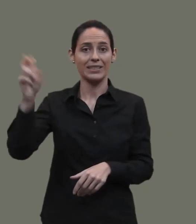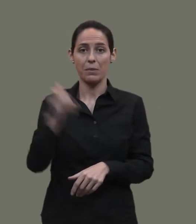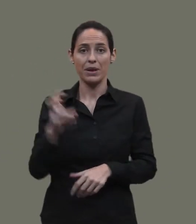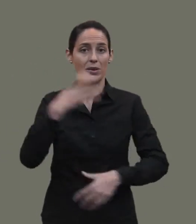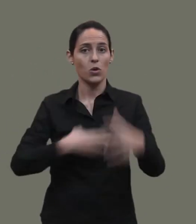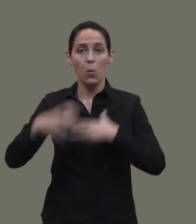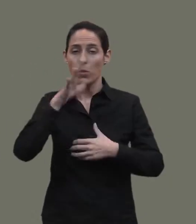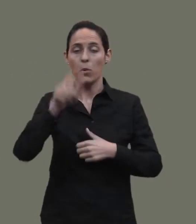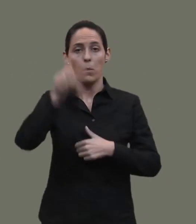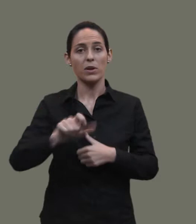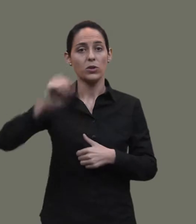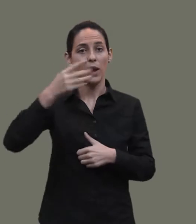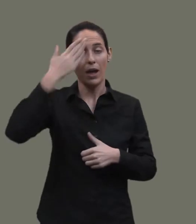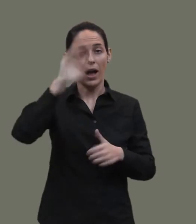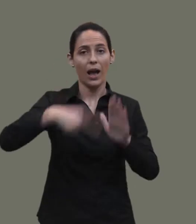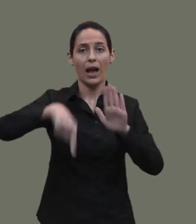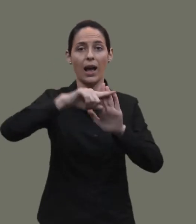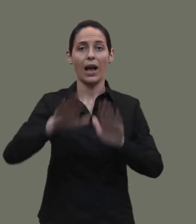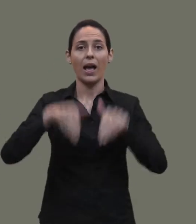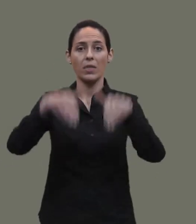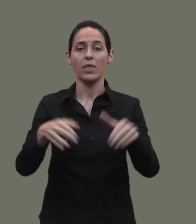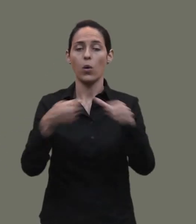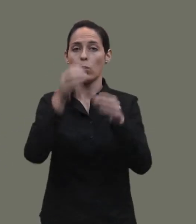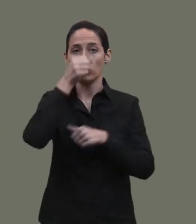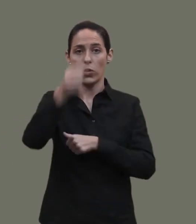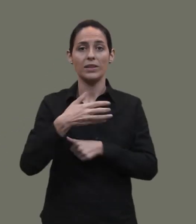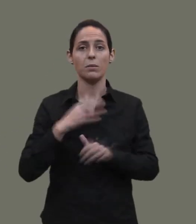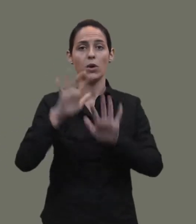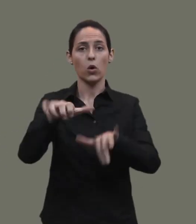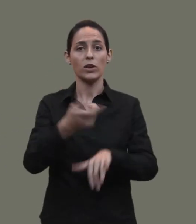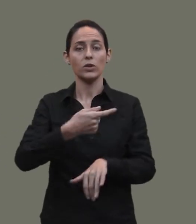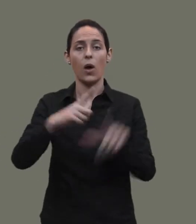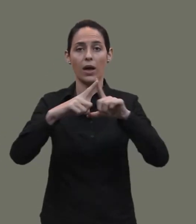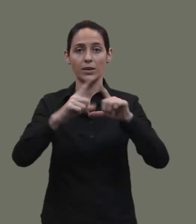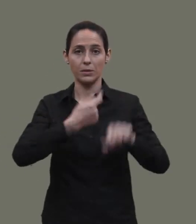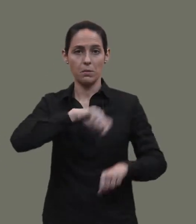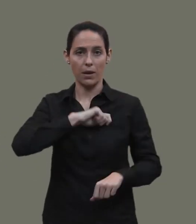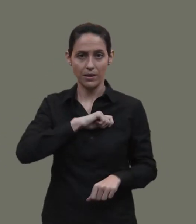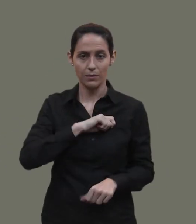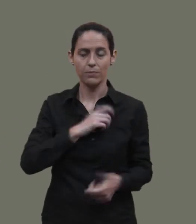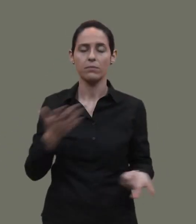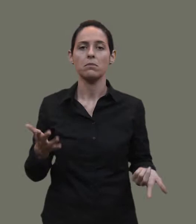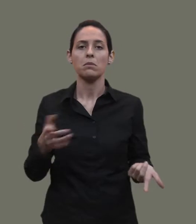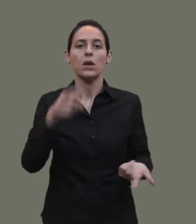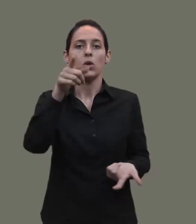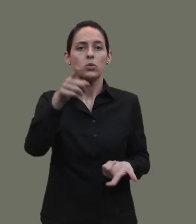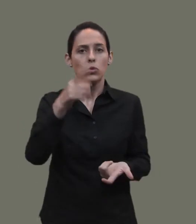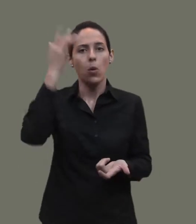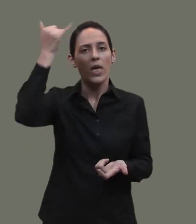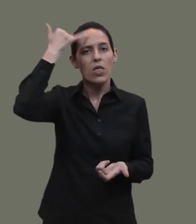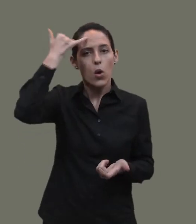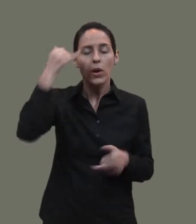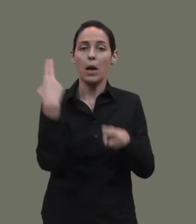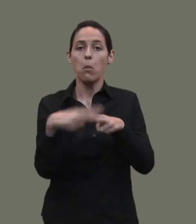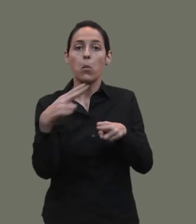Partido Socialista Obrero Español al Congreso por Asturias Espero que todos ustedes, con independencia de cuál sea su filiación política